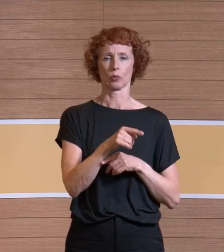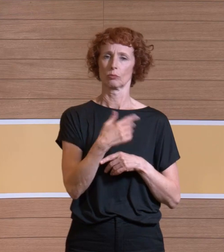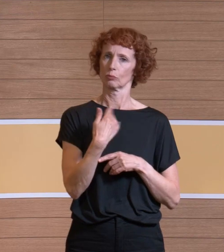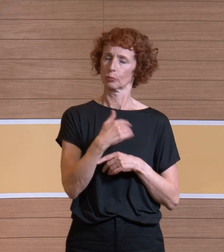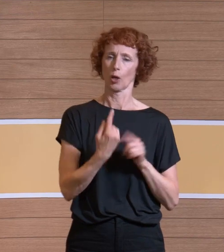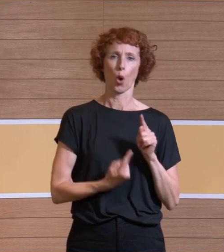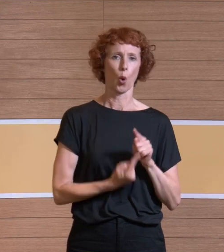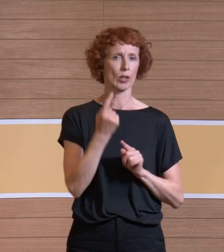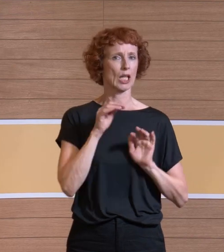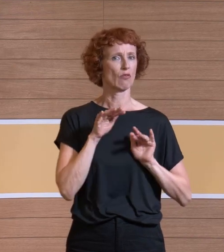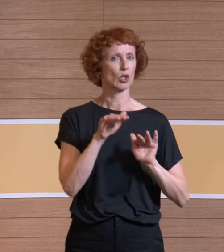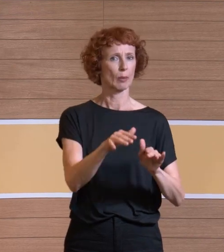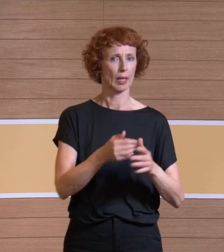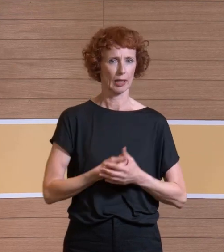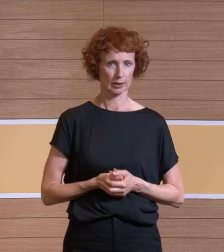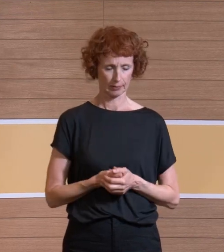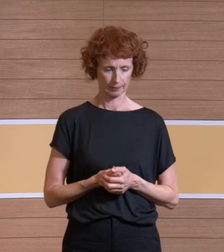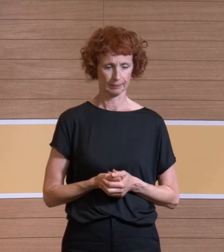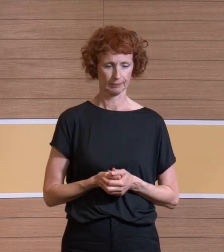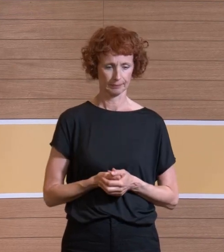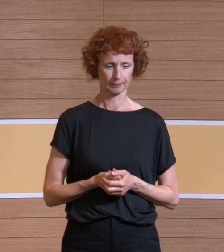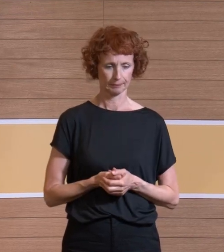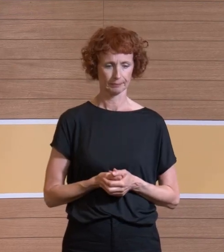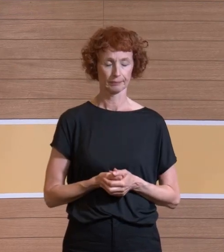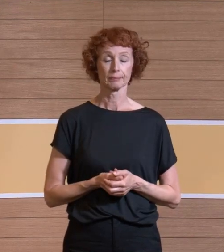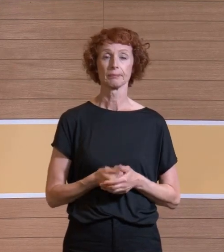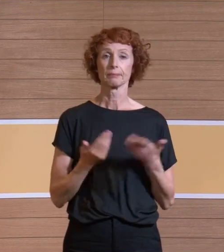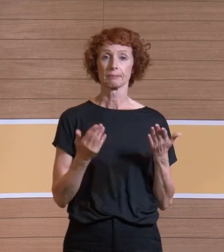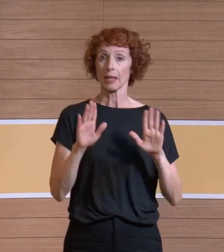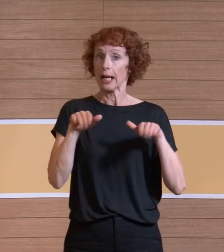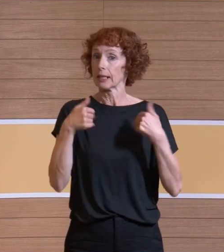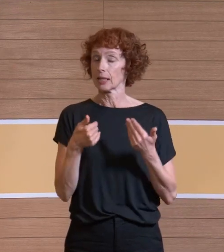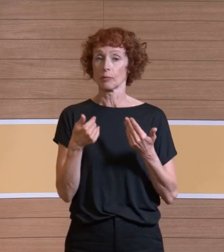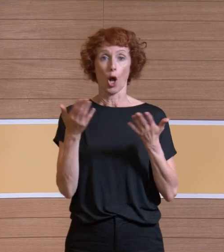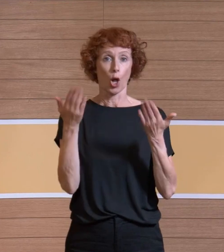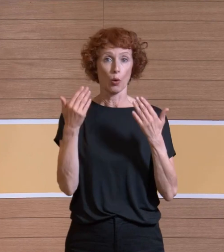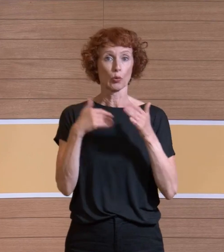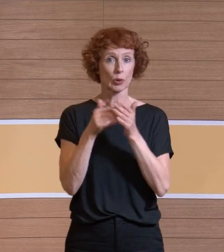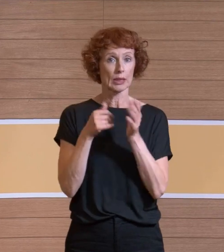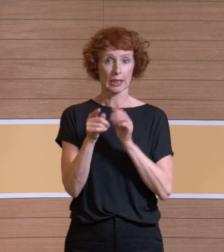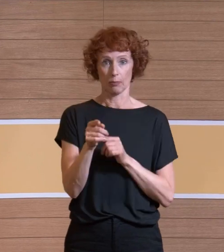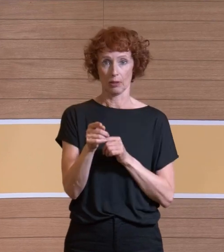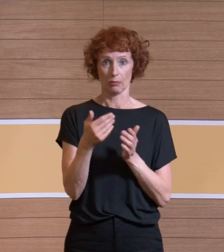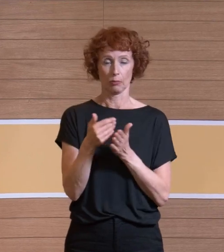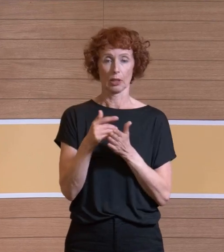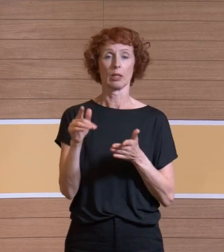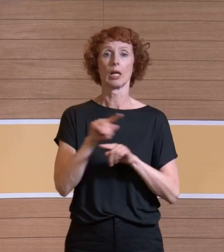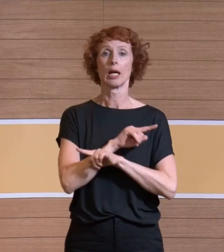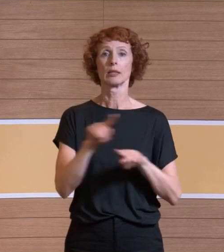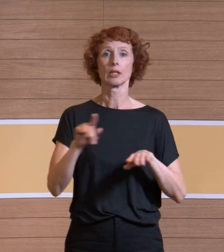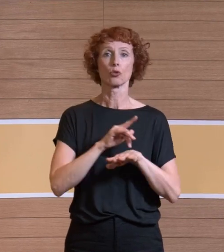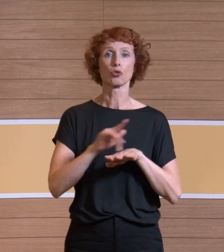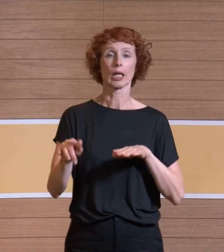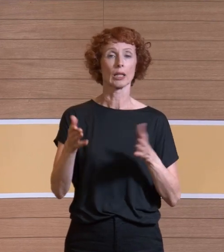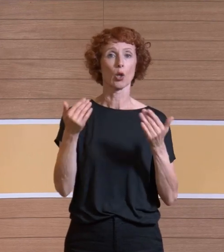die höchste Wirksamkeit hatte. Und es gibt verrückterweise auch Belüftungssysteme, die nicht sterile Luft von oben auf den